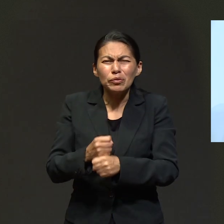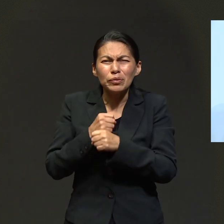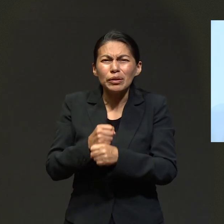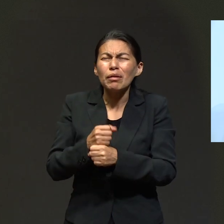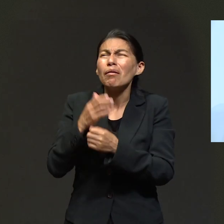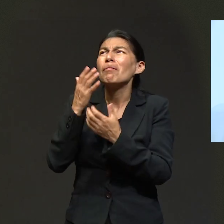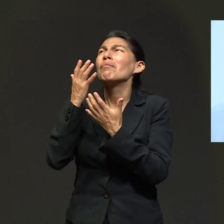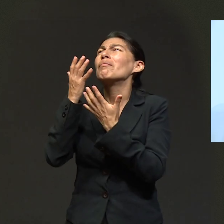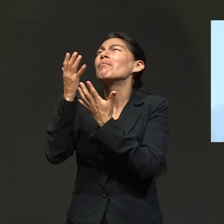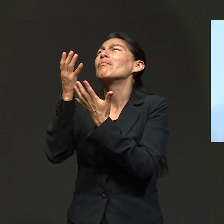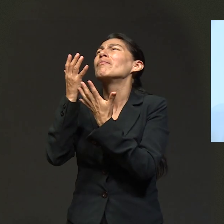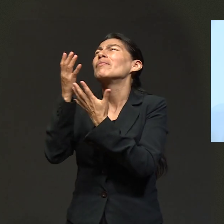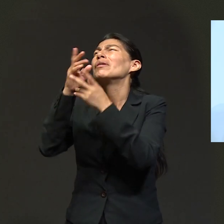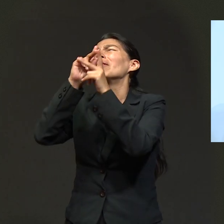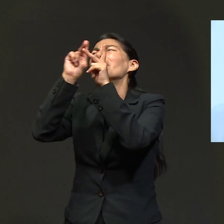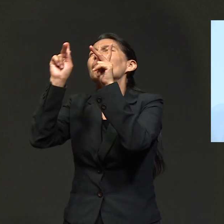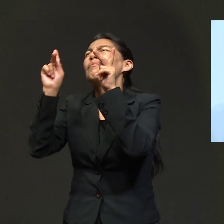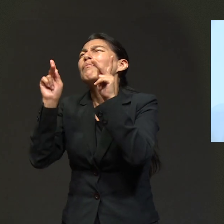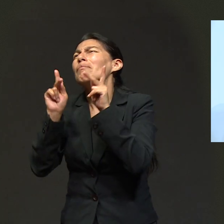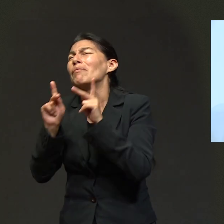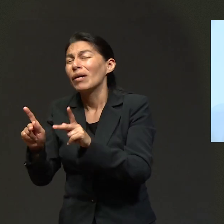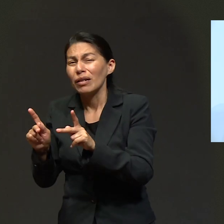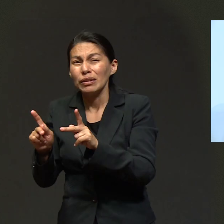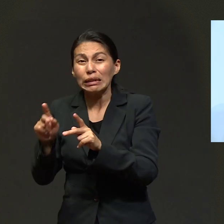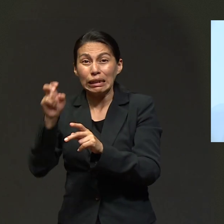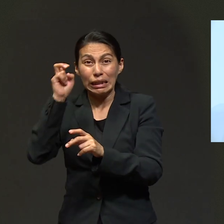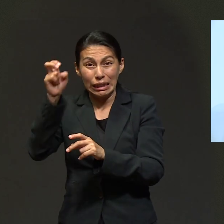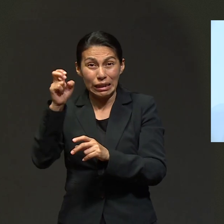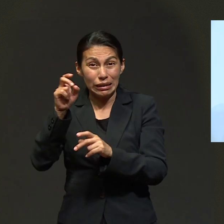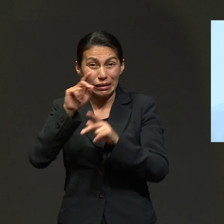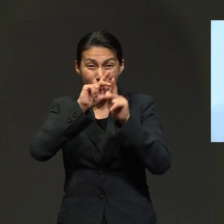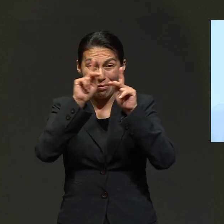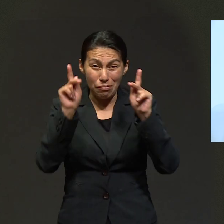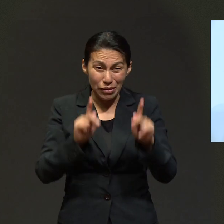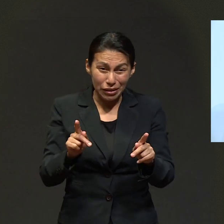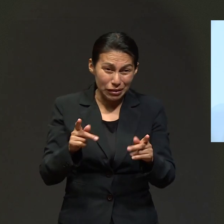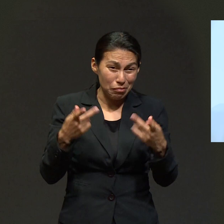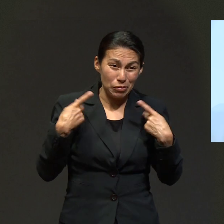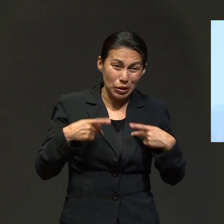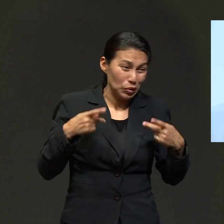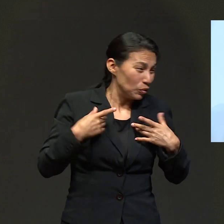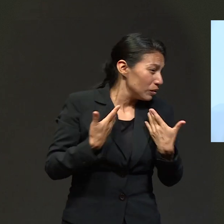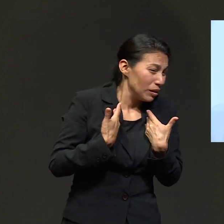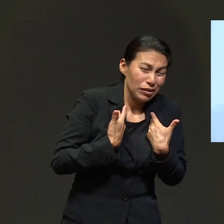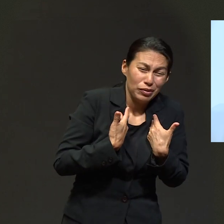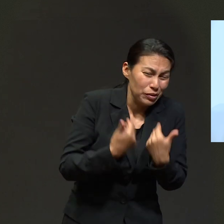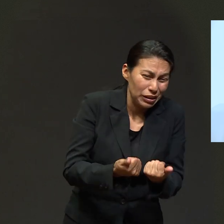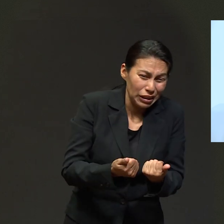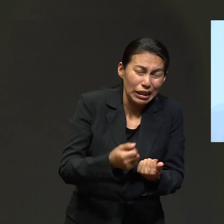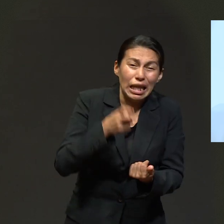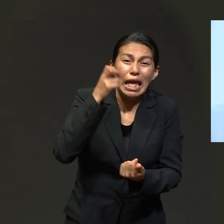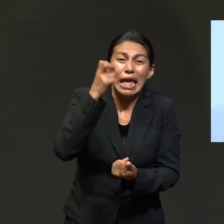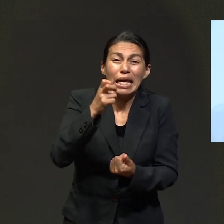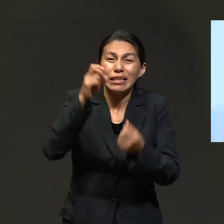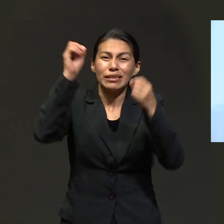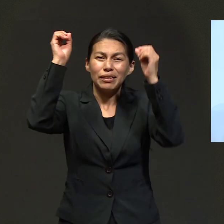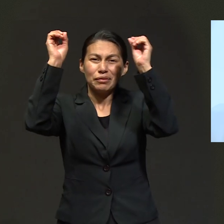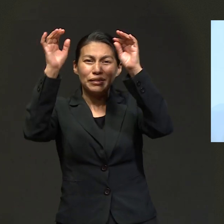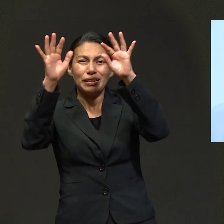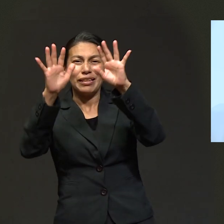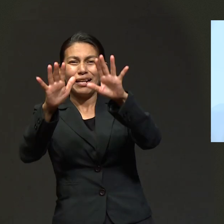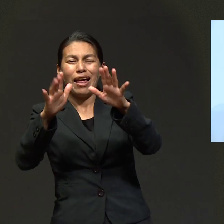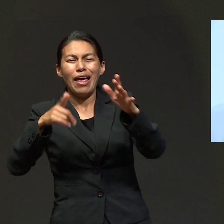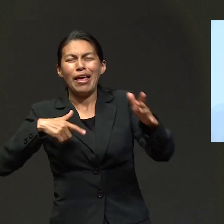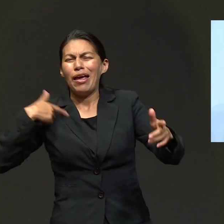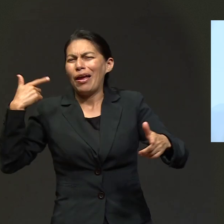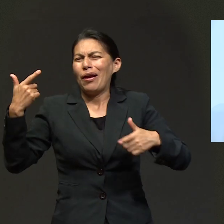incertidumbre. Y esa paz que sobrepasa todo entendimiento te dará el gozo, porque esa es la clave para que tú